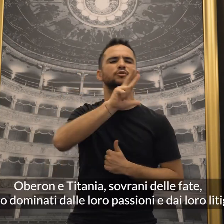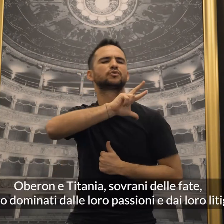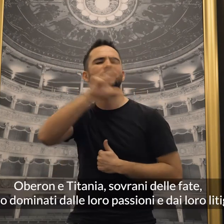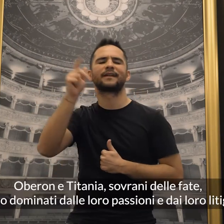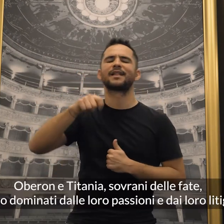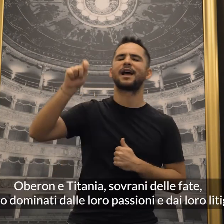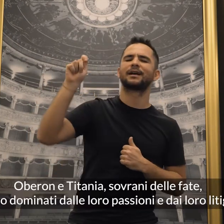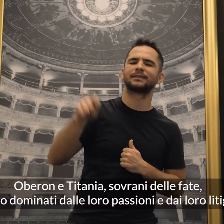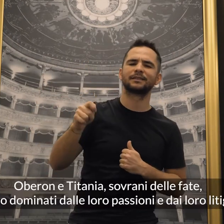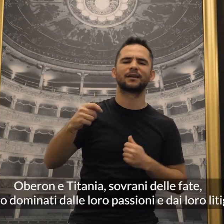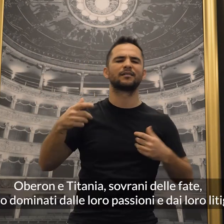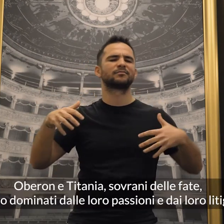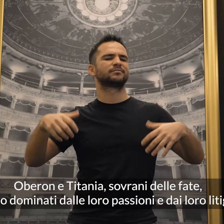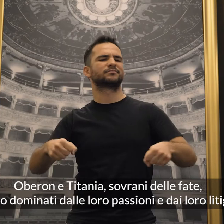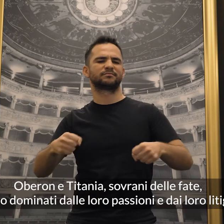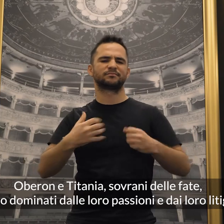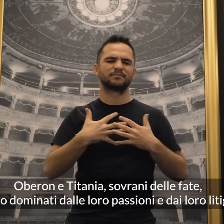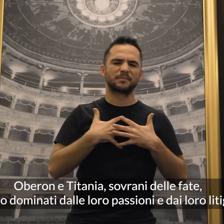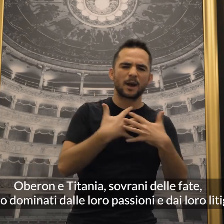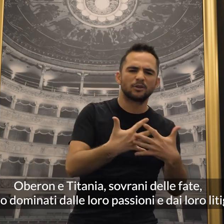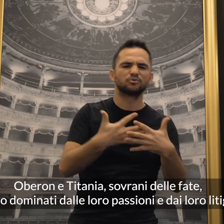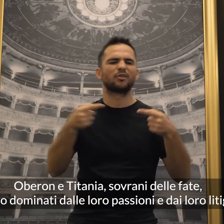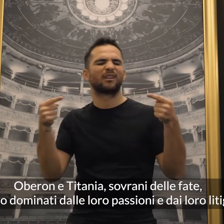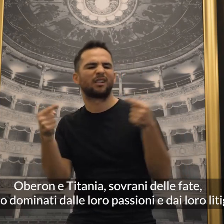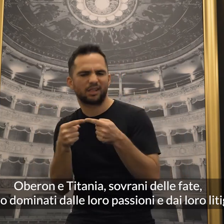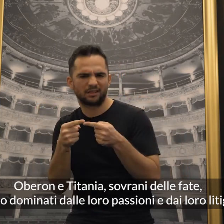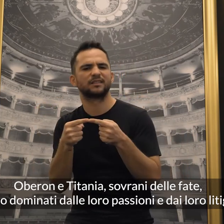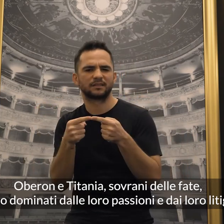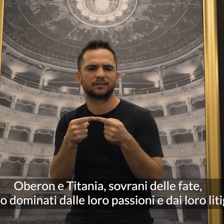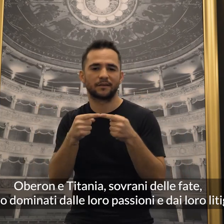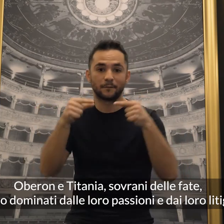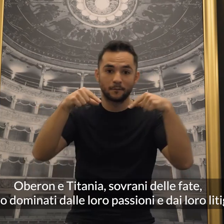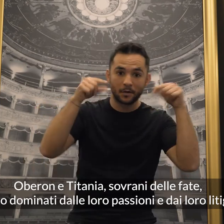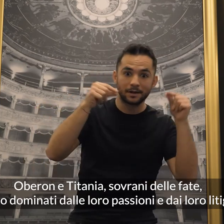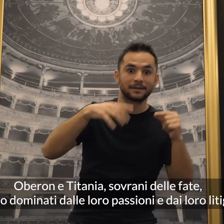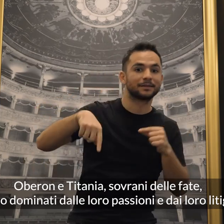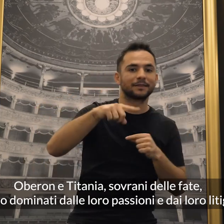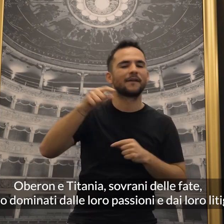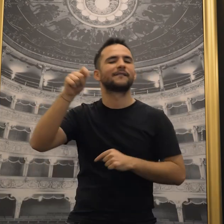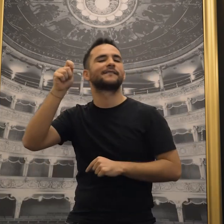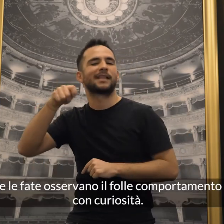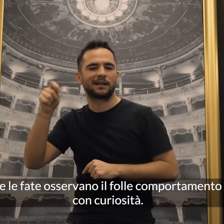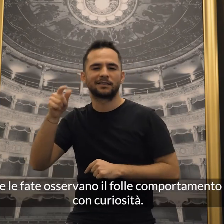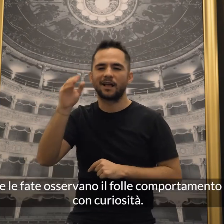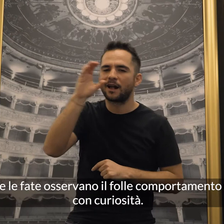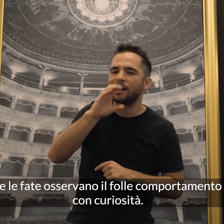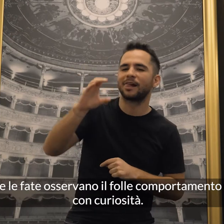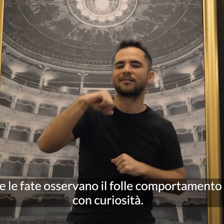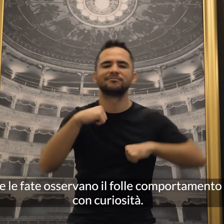Oberon e Titania, sovrani delle fate, sono dominati dalle loro passioni e dai loro litigi. I folletti e le fate